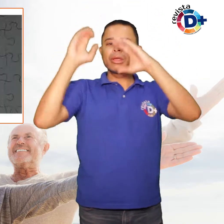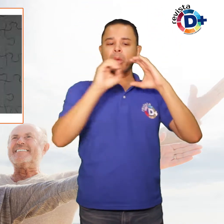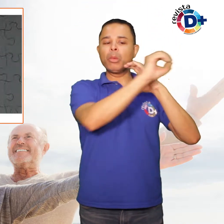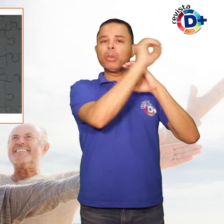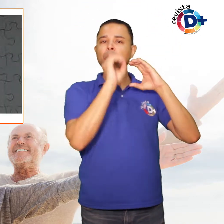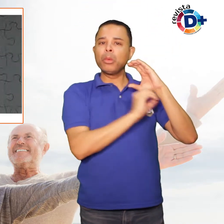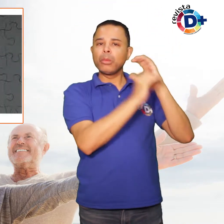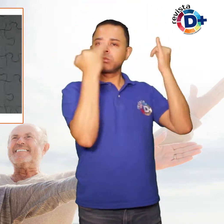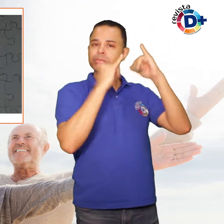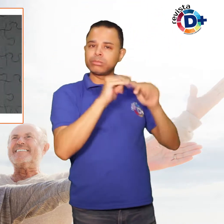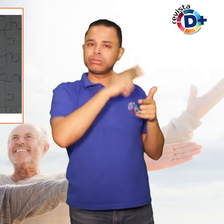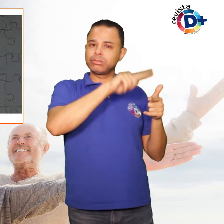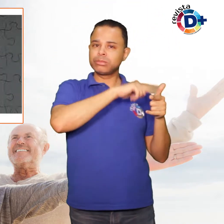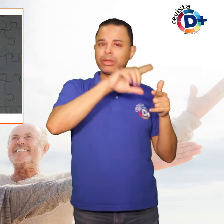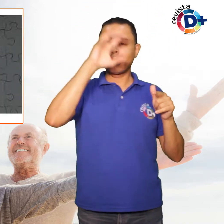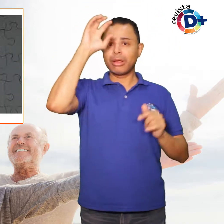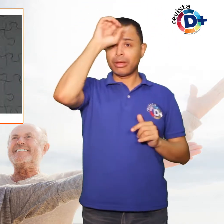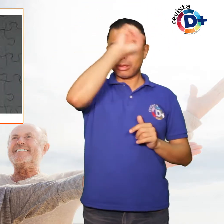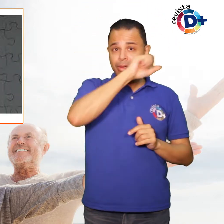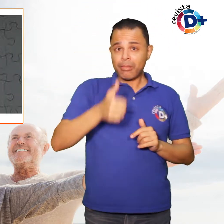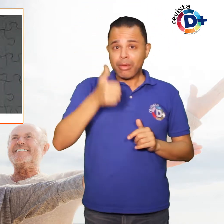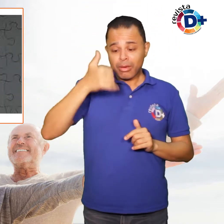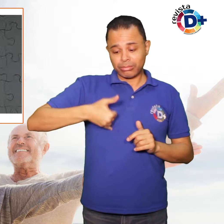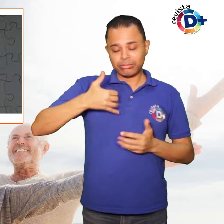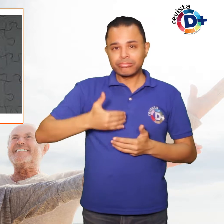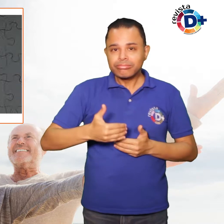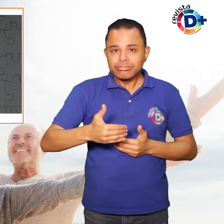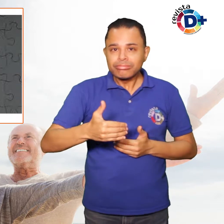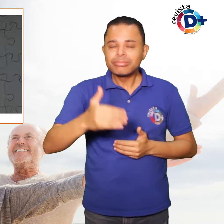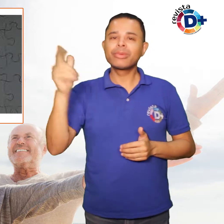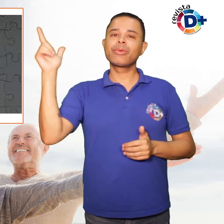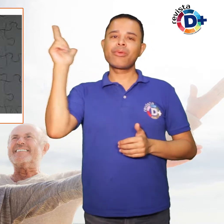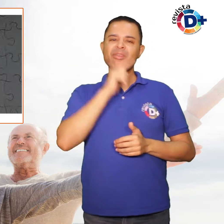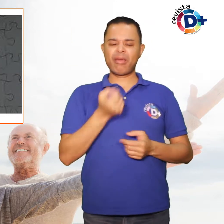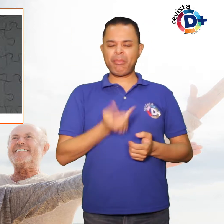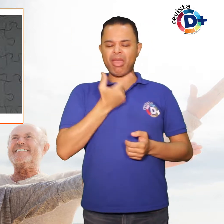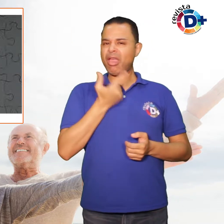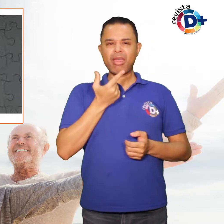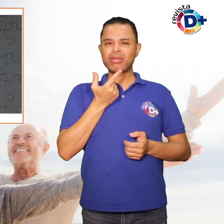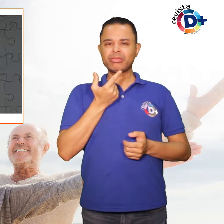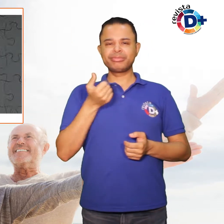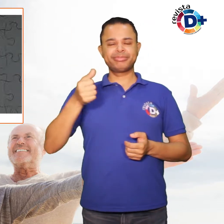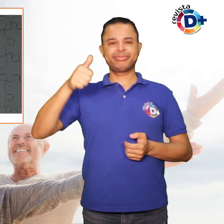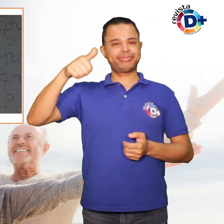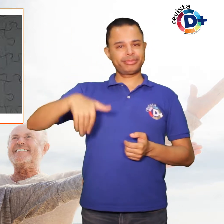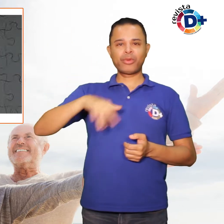aprendizado se mostrando mais eficiente, inclusive, do que o efeito conseguido com remédios. Ao todo,